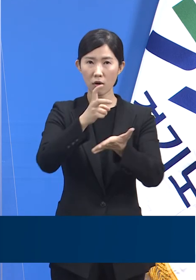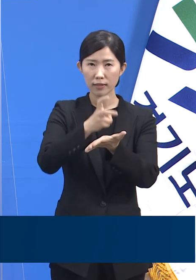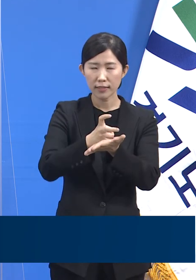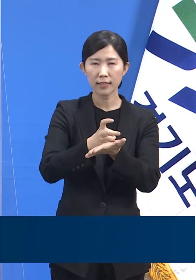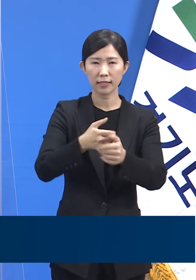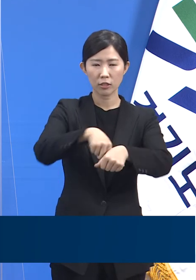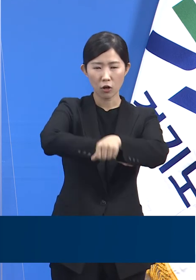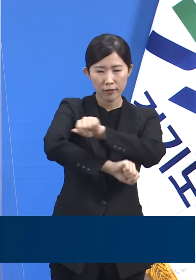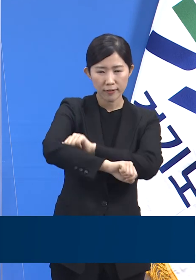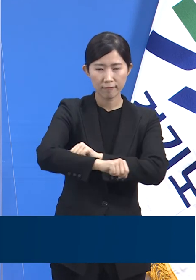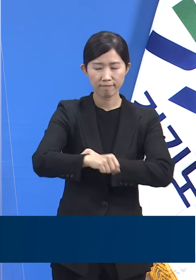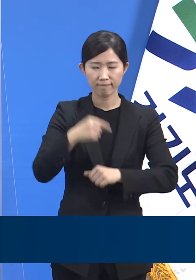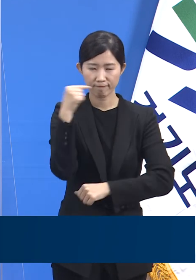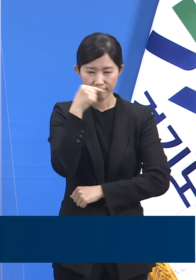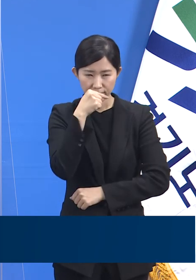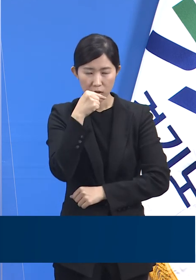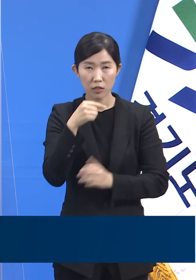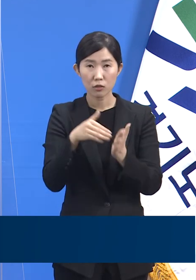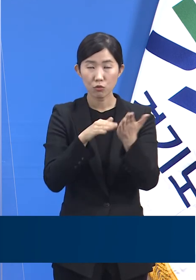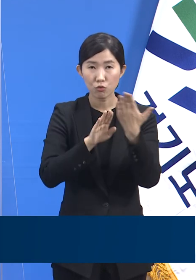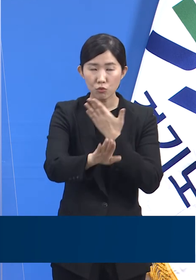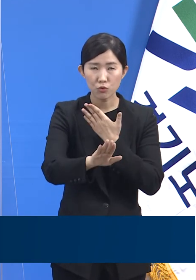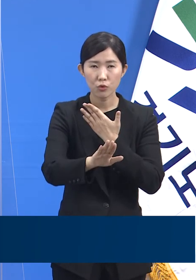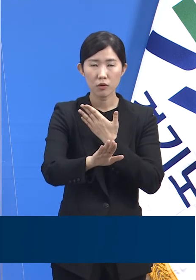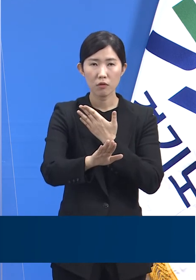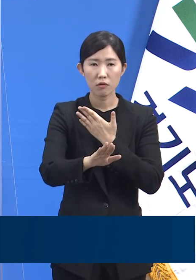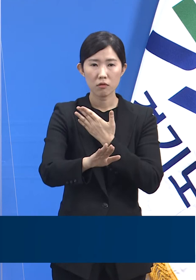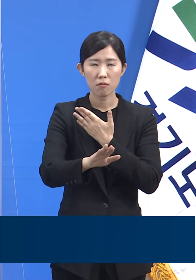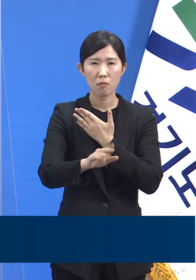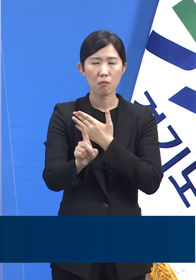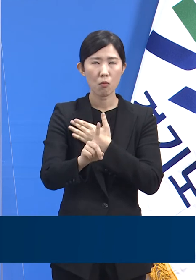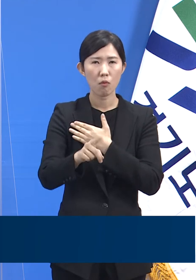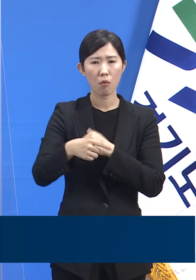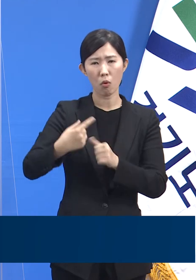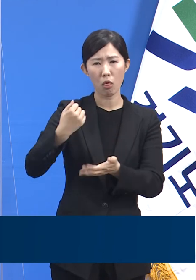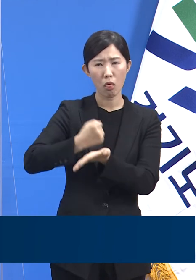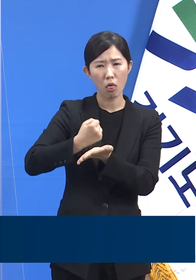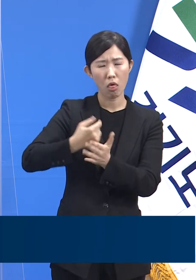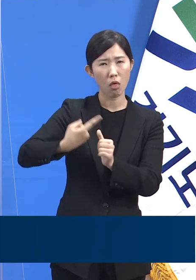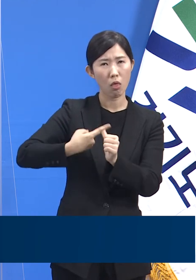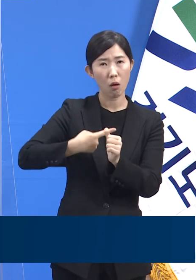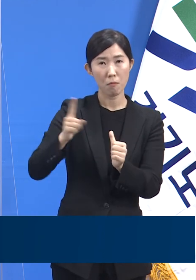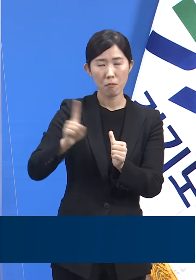인권 침해적인 요소가 있다는 비판에 대해서도 경청하고 있습니다.